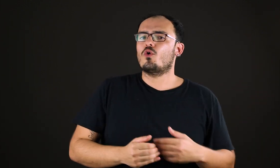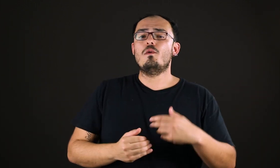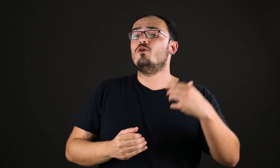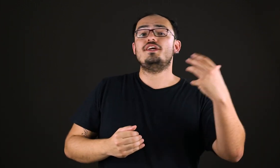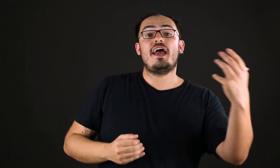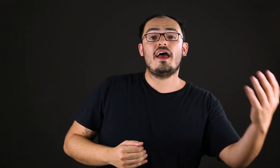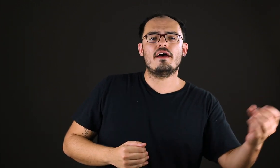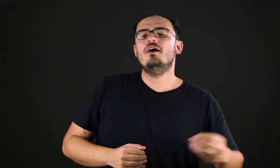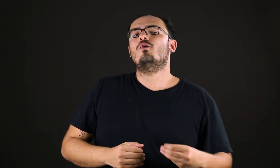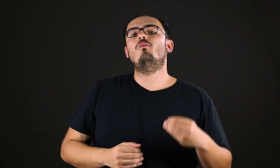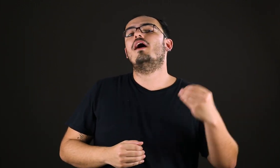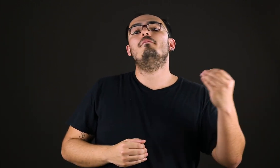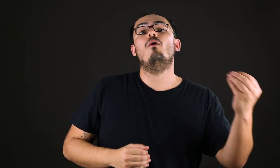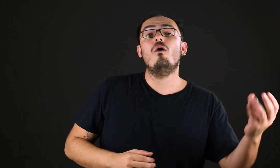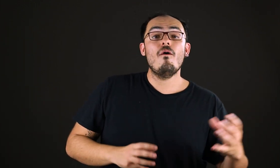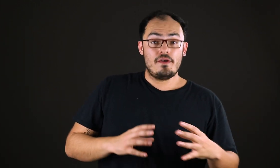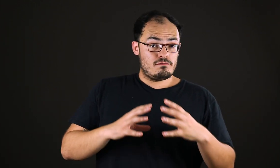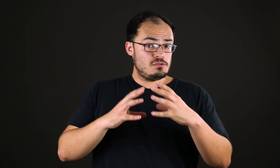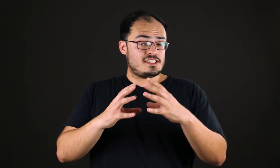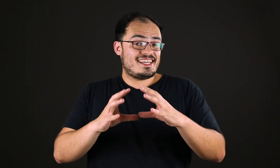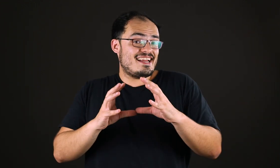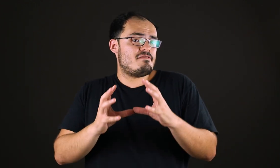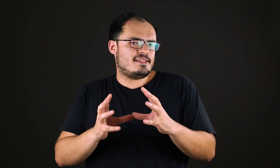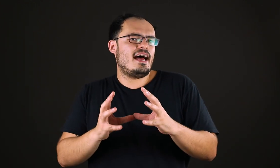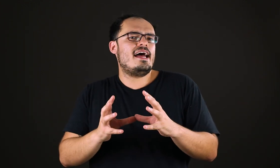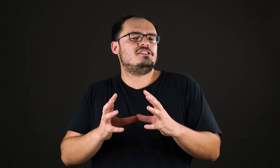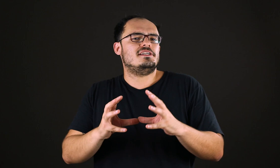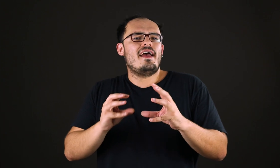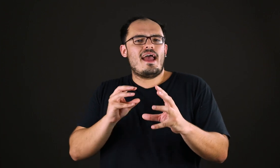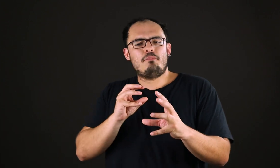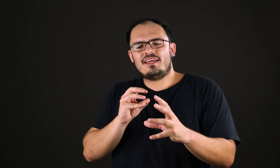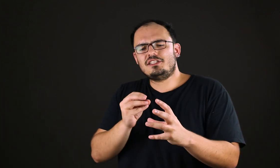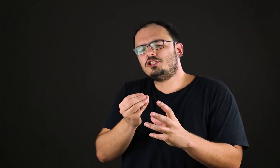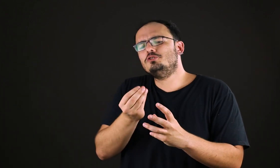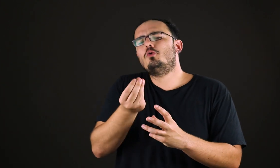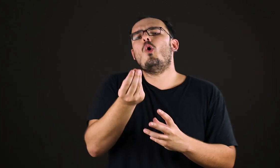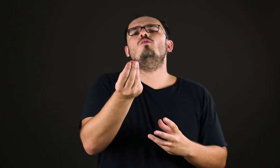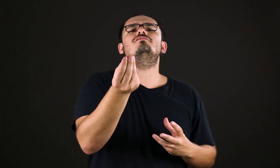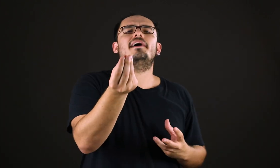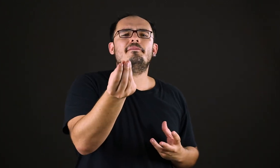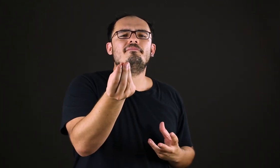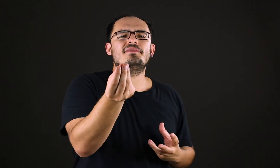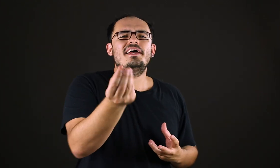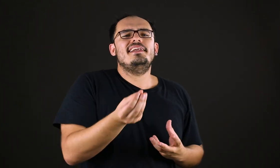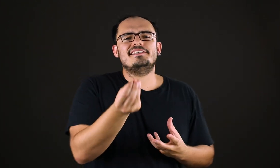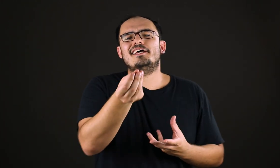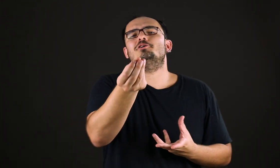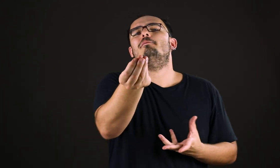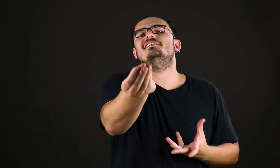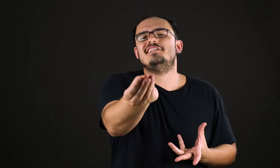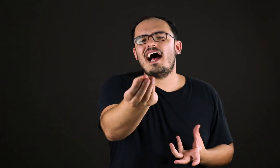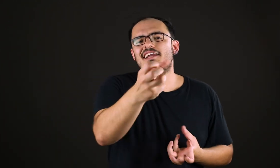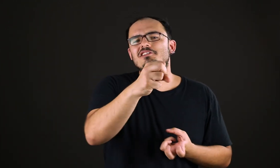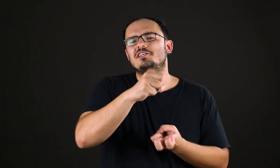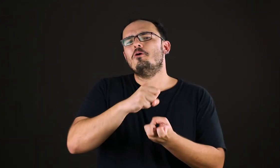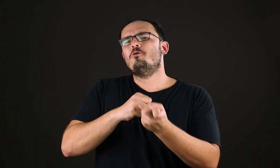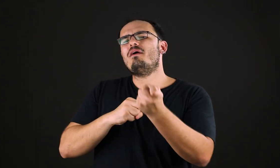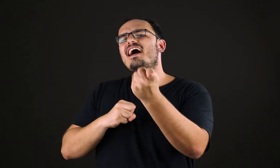como Molière, como Rameau, vão dizer que, na verdade, é porque a gente encontra nessas obras de arte uma